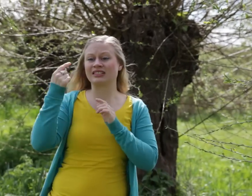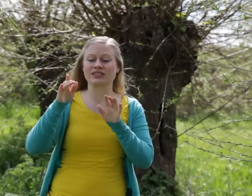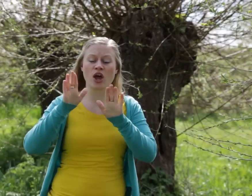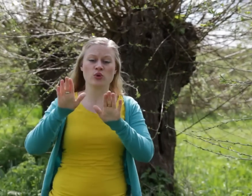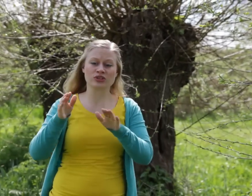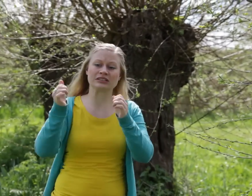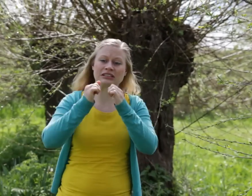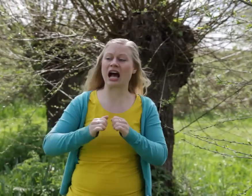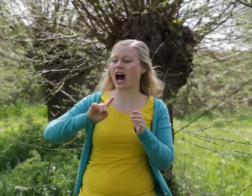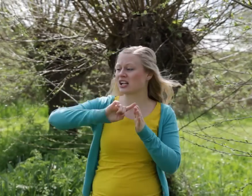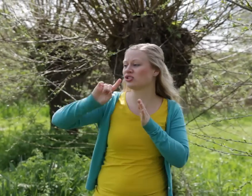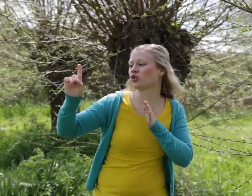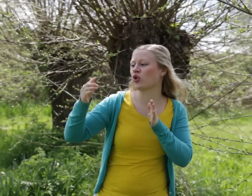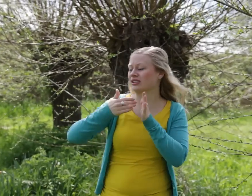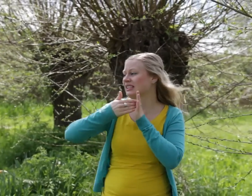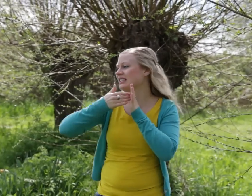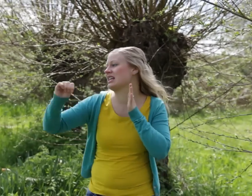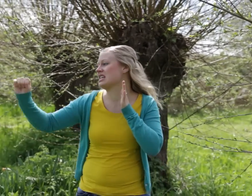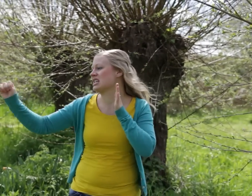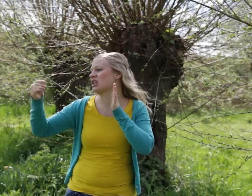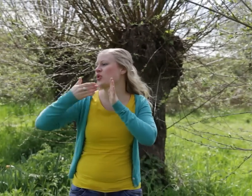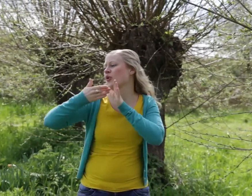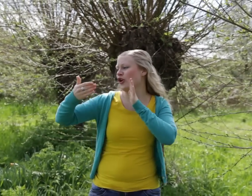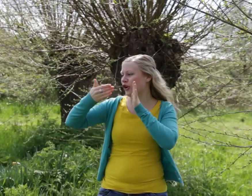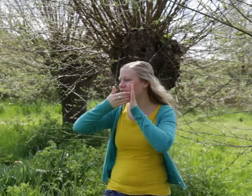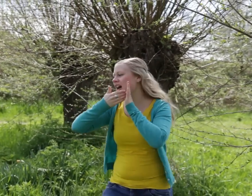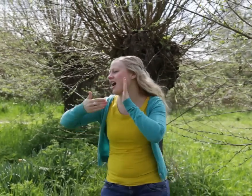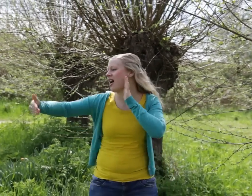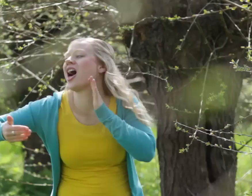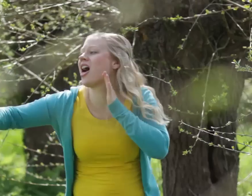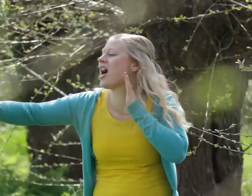Tienduizend jaar en tot in eeuwigheid